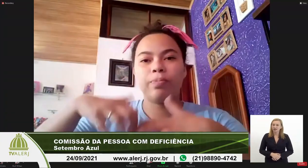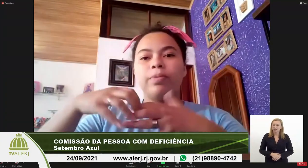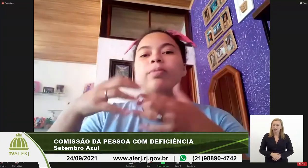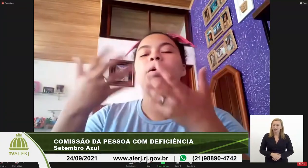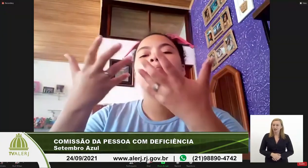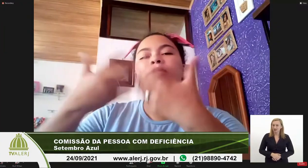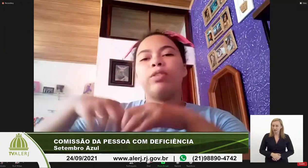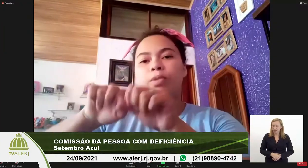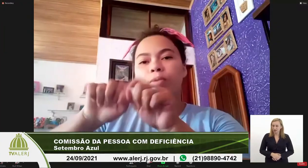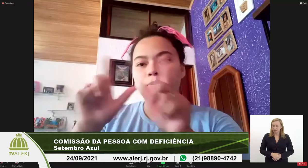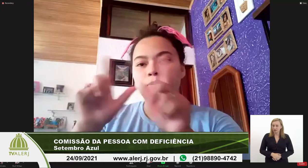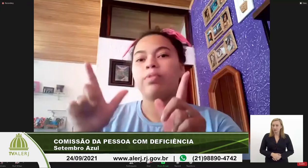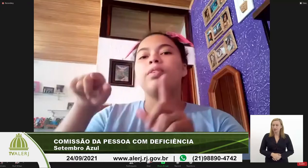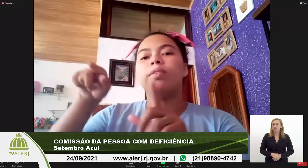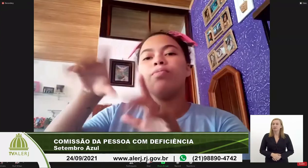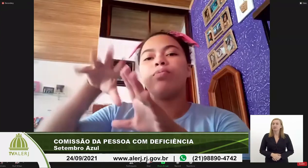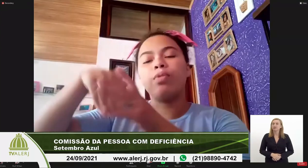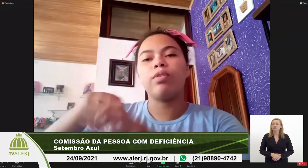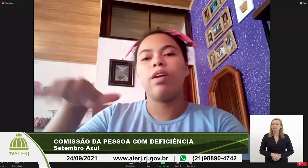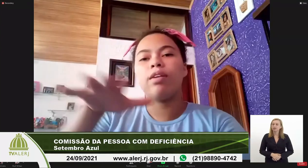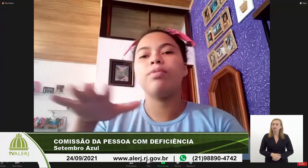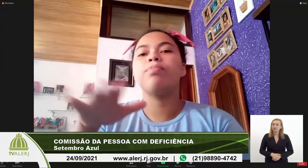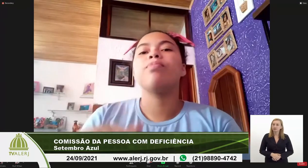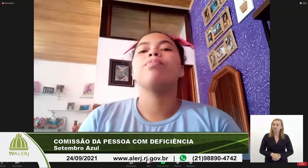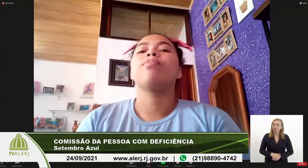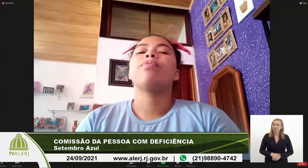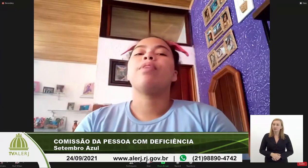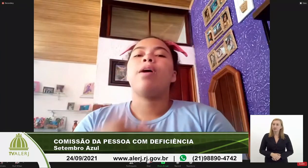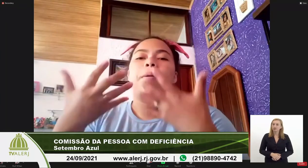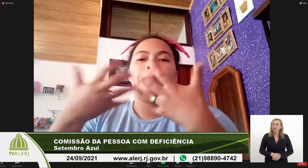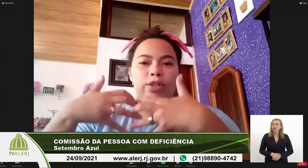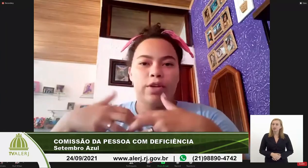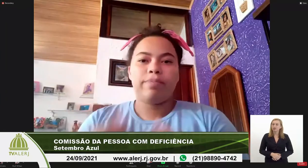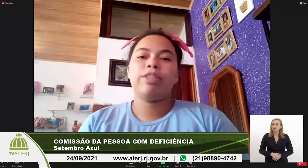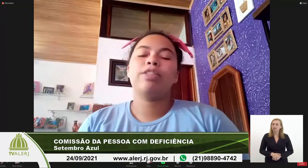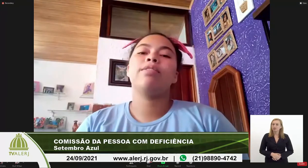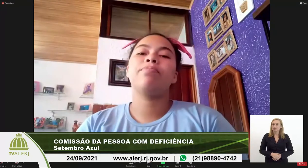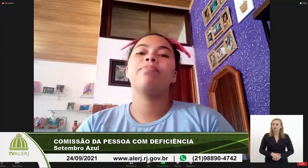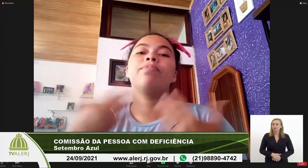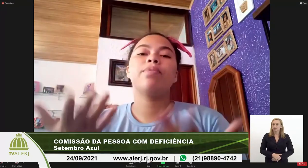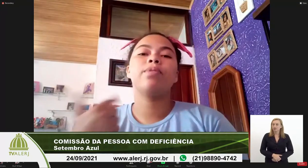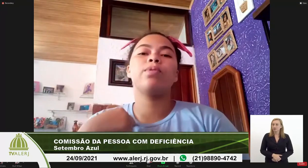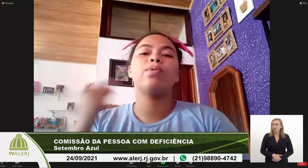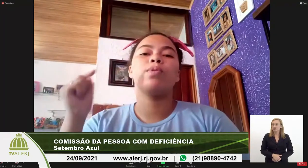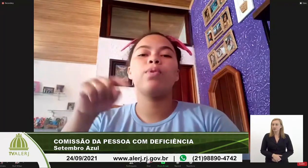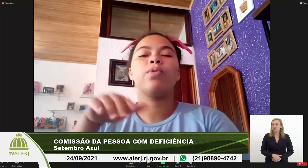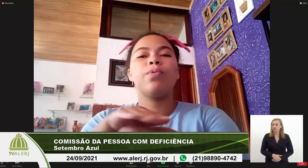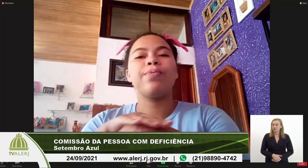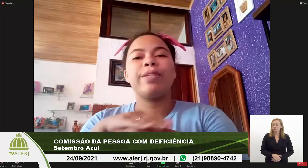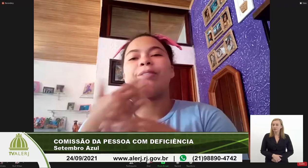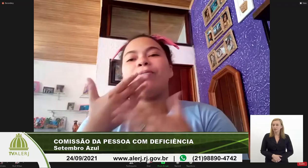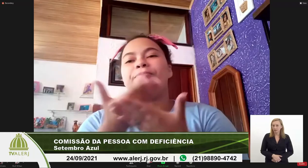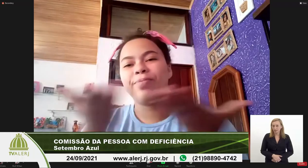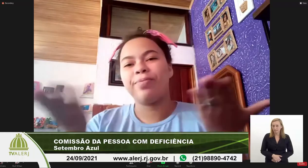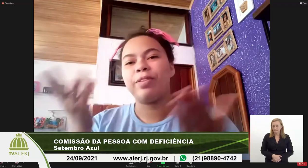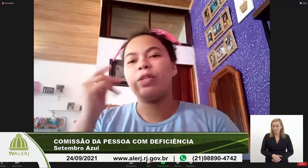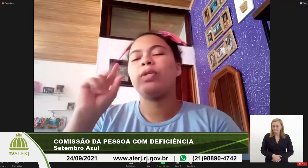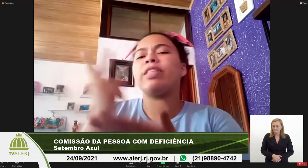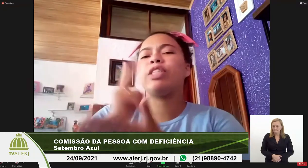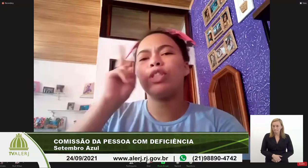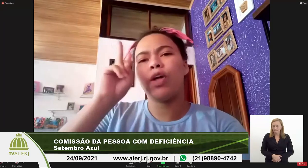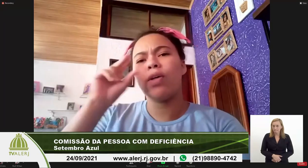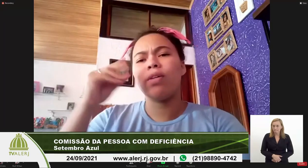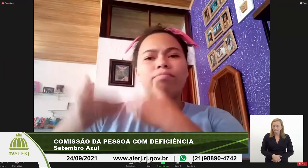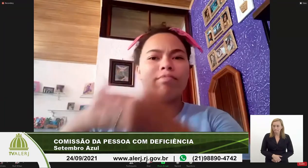mulher a estudar a faixa preta de judô do Brasil. E tenho me dedicado a